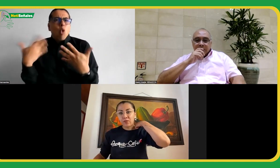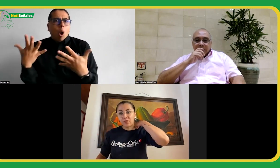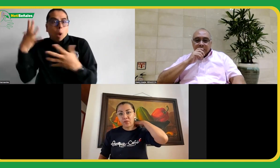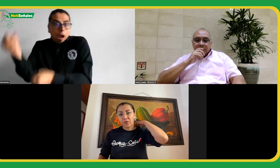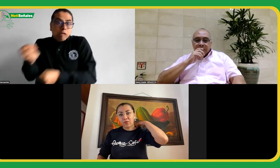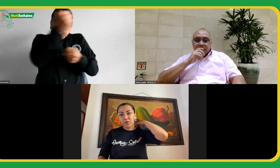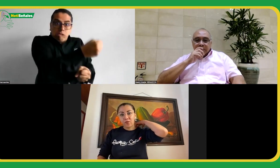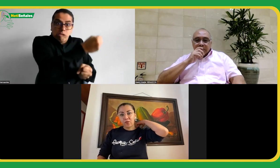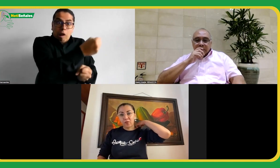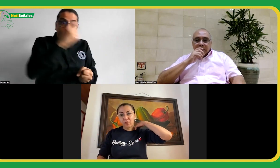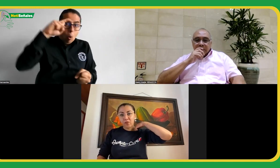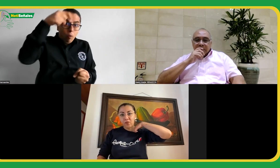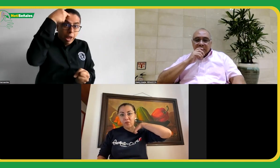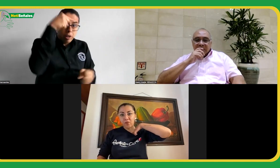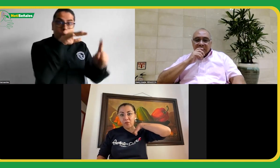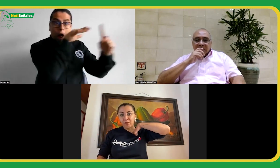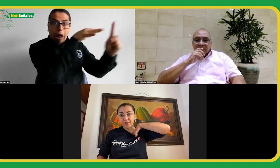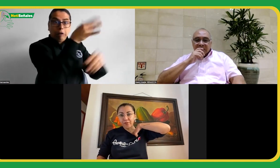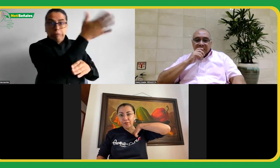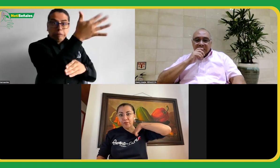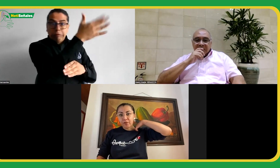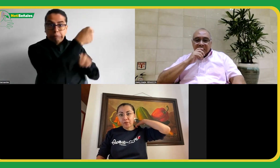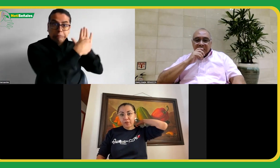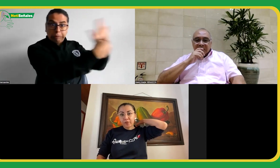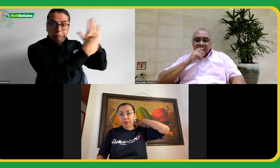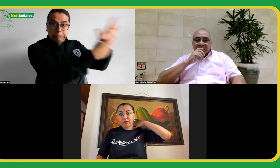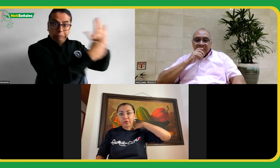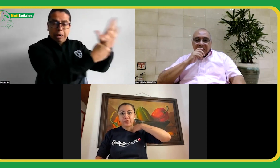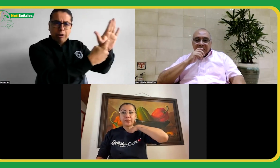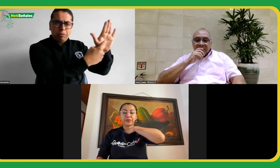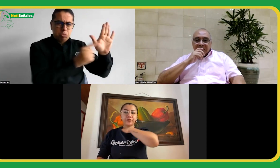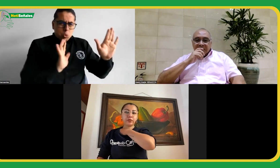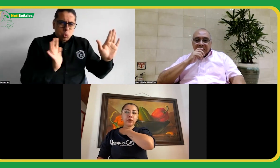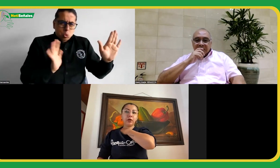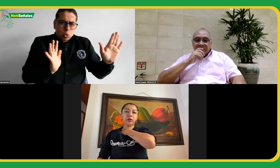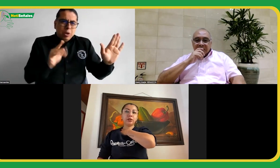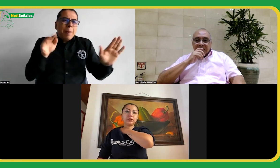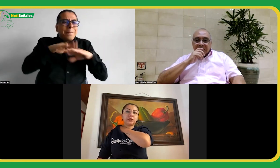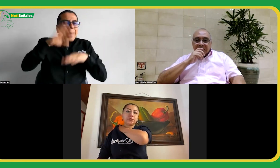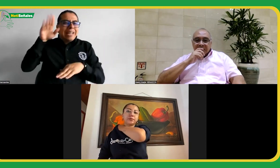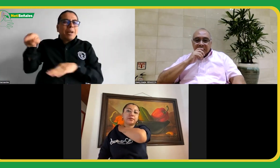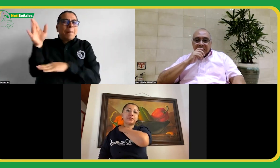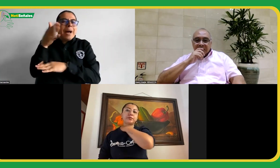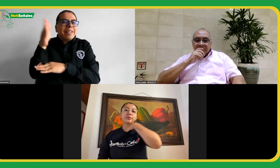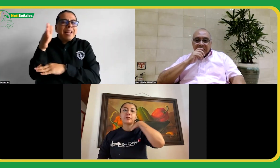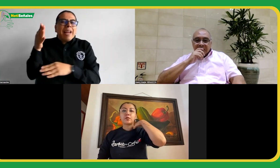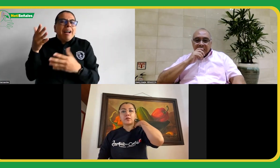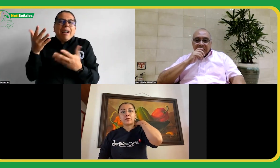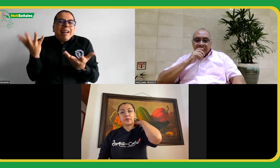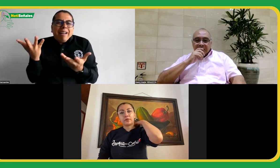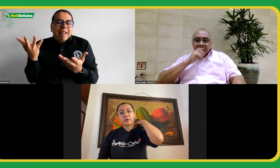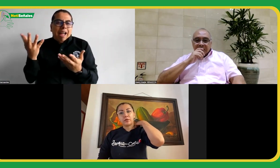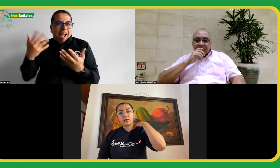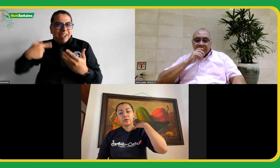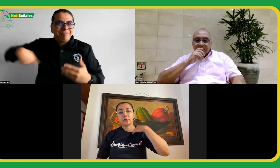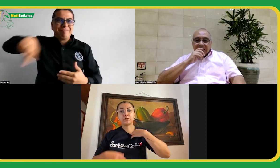y que la idea no es que esta bandera esté, por ejemplo, en el gobierno y hagamos incidencia a partir de esta, sino que